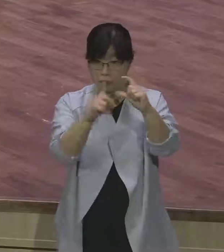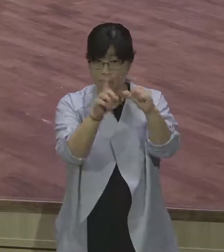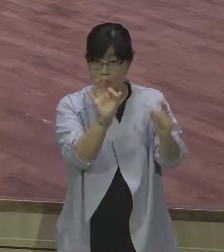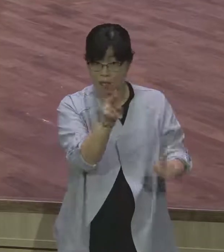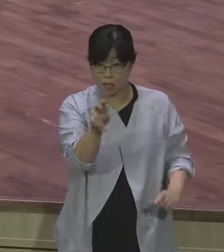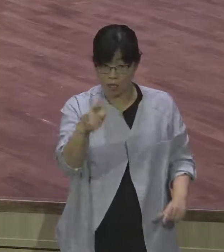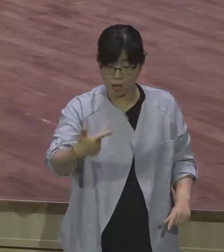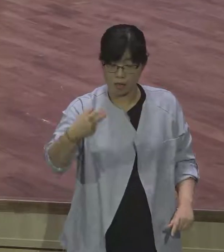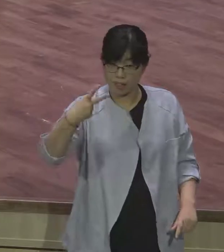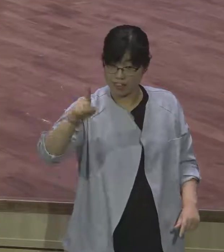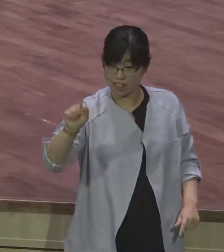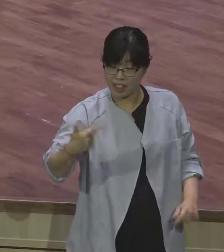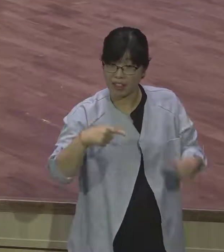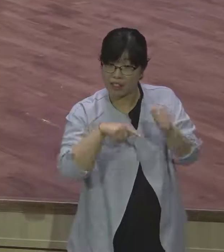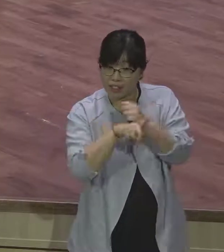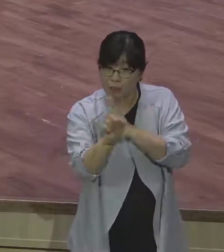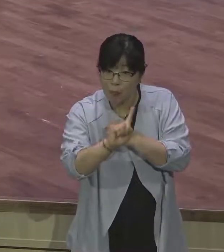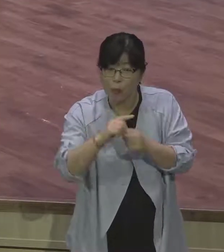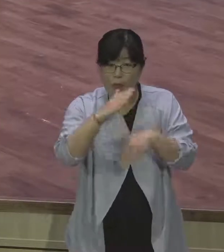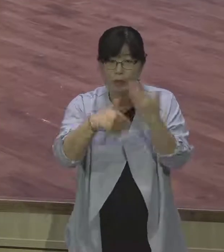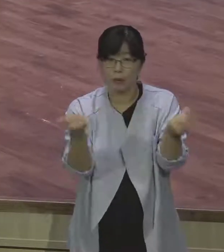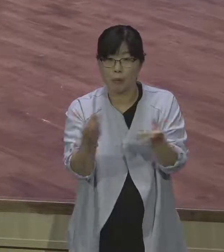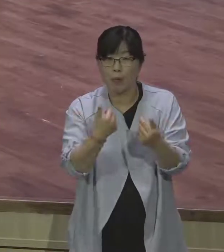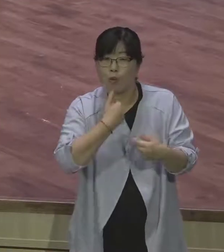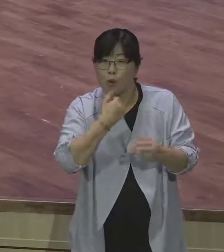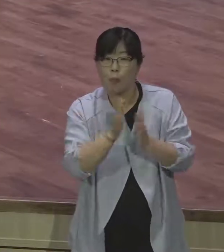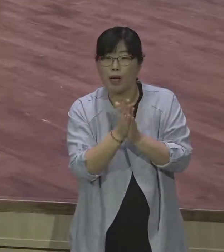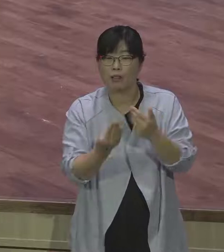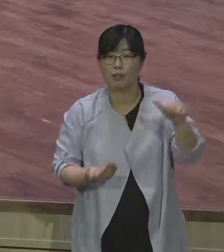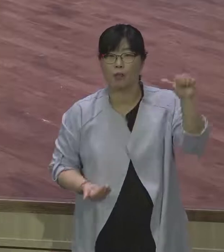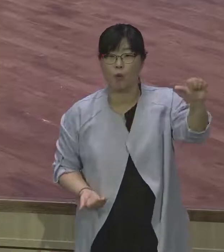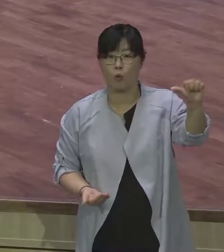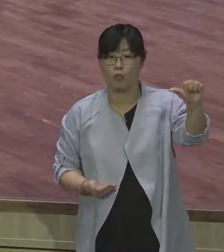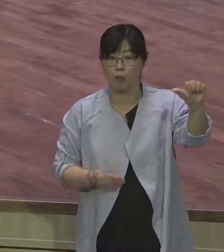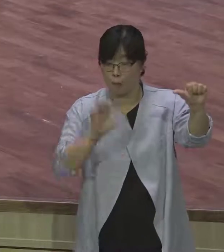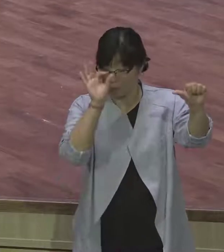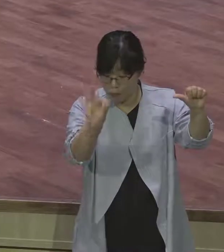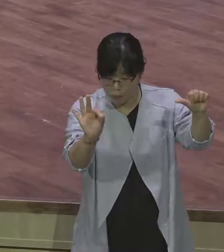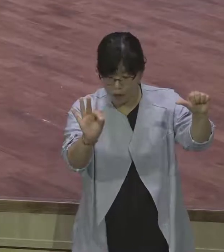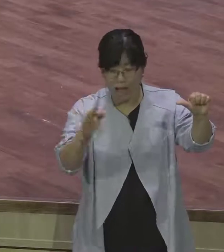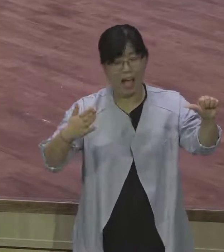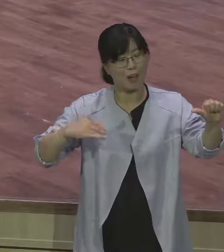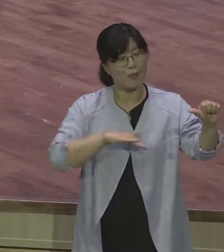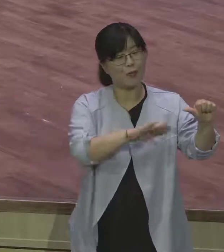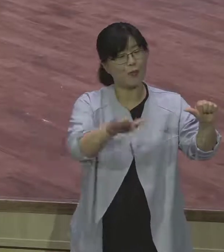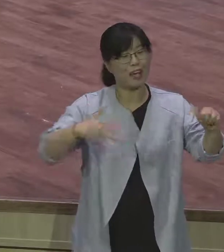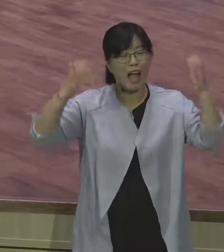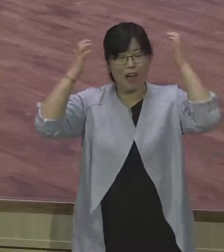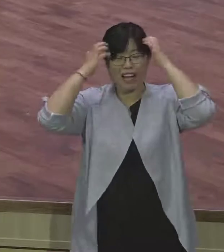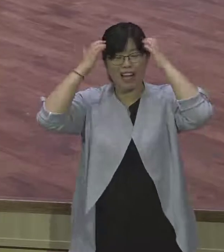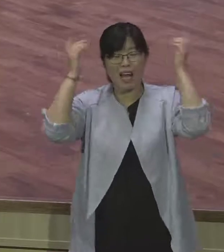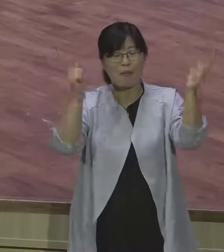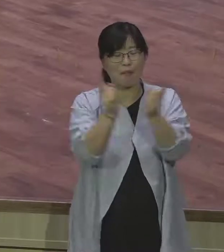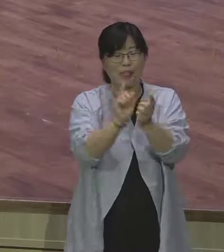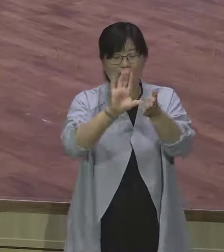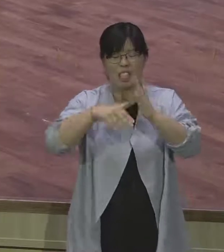중에도 절거워하나니. 환란이 어떻게 절거워합니까? 그런데 이 바울의 고백입니다. 환란